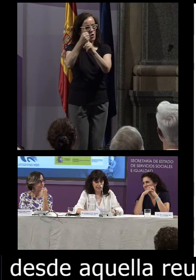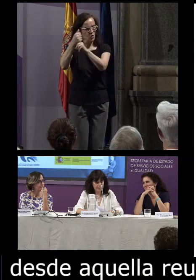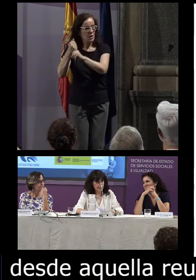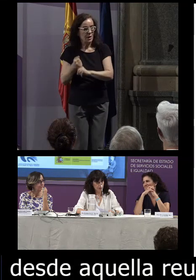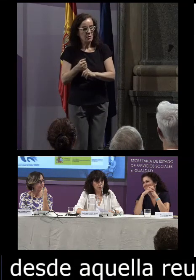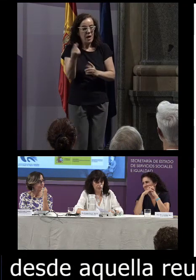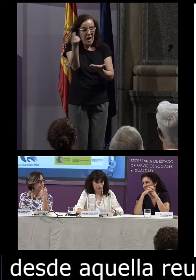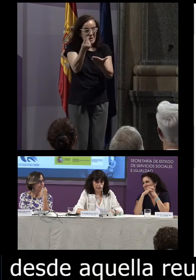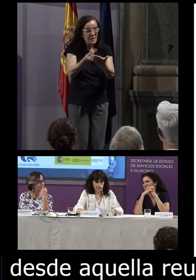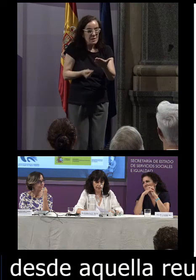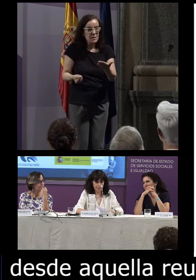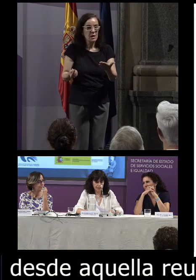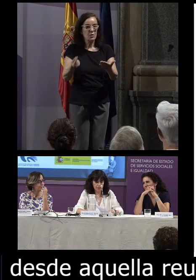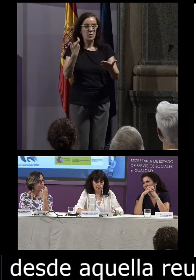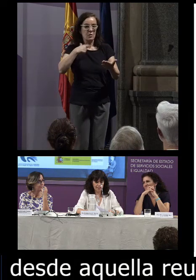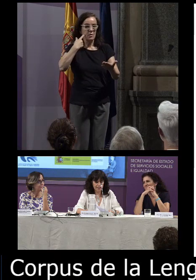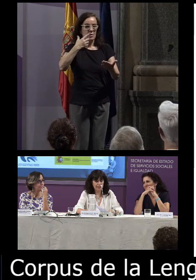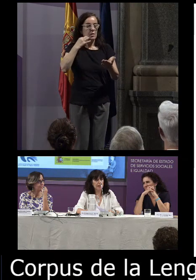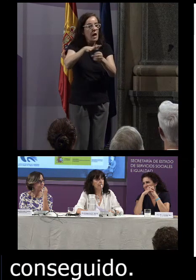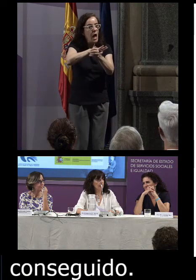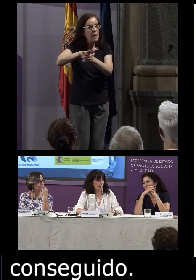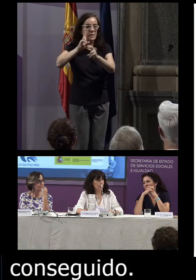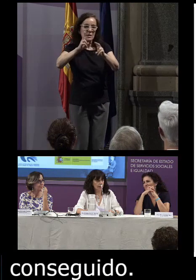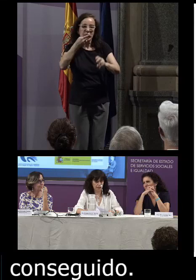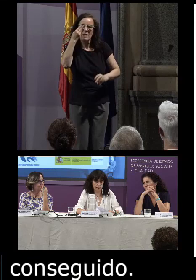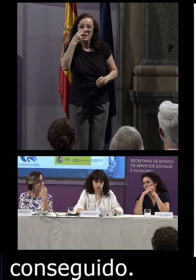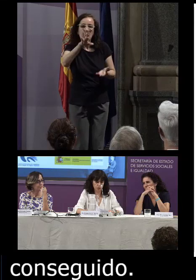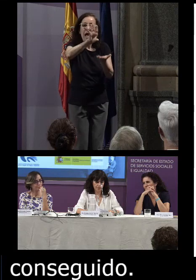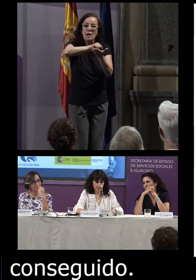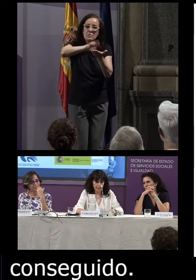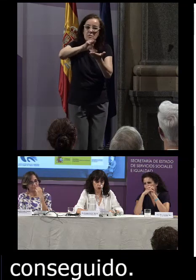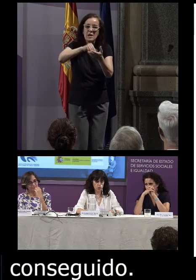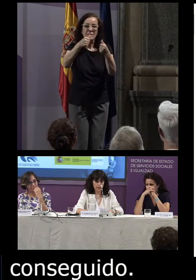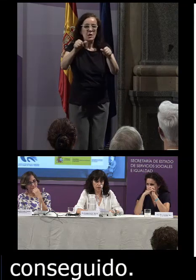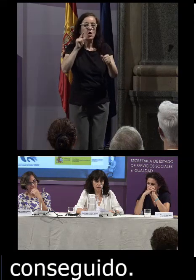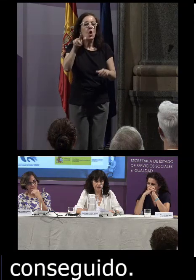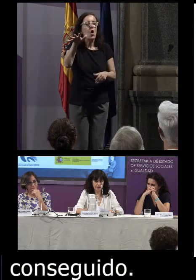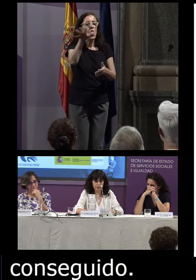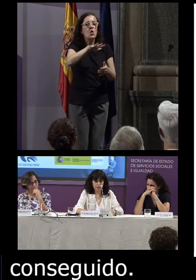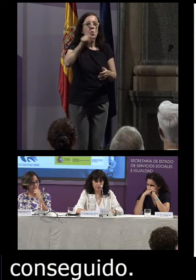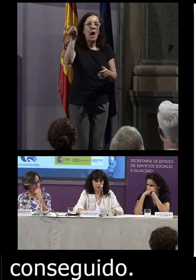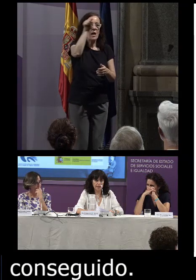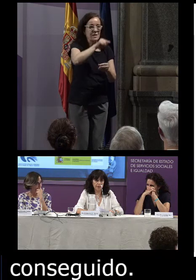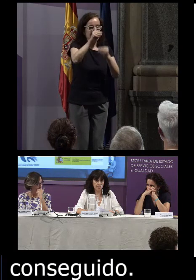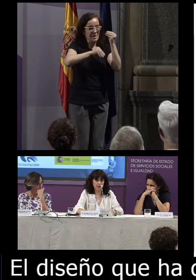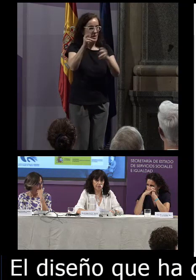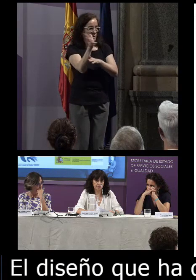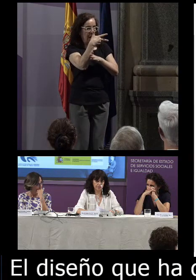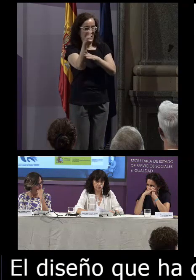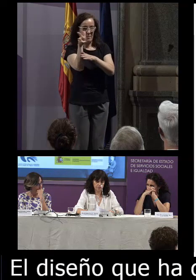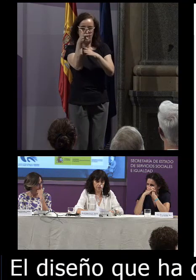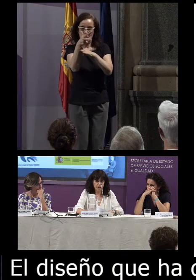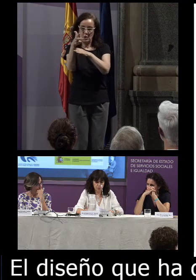el diseño que ha determinado las áreas de interés para la recogida de datos y los lugares donde se han llevado a cabo las grabaciones